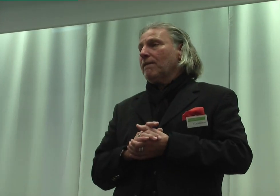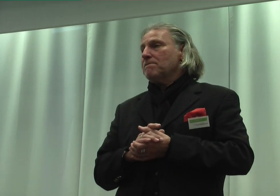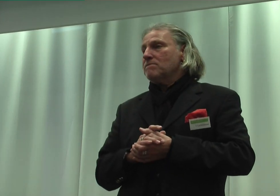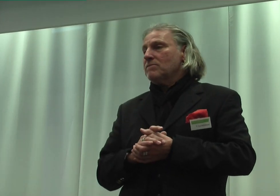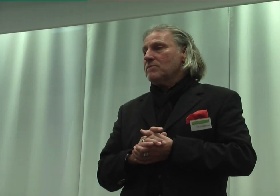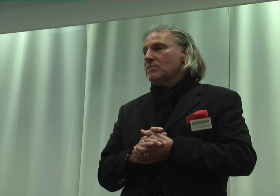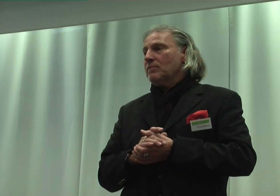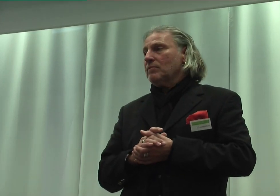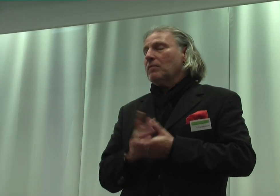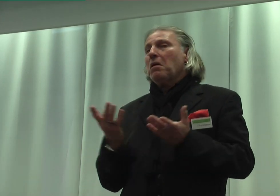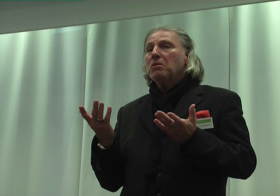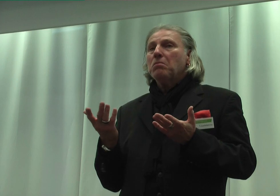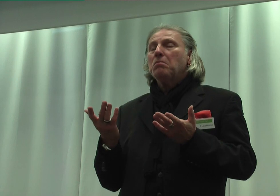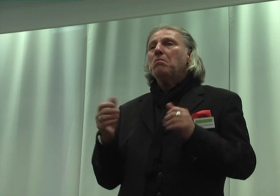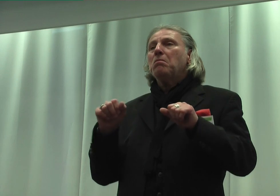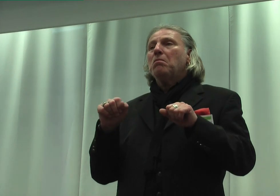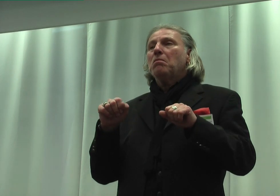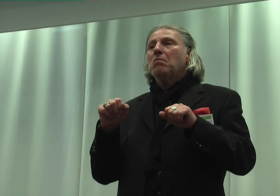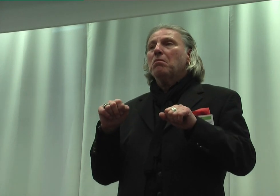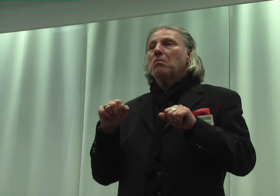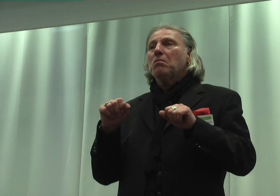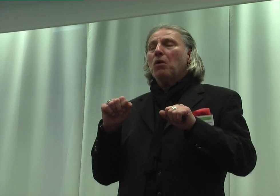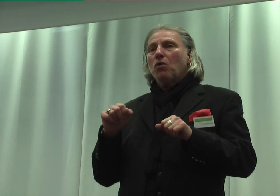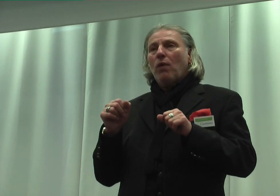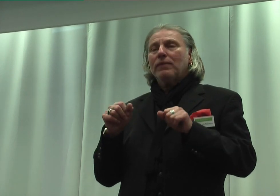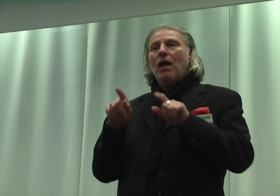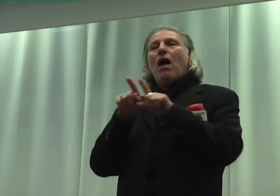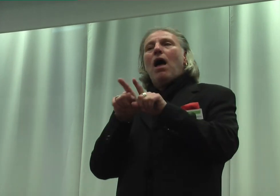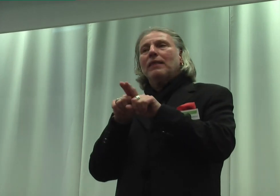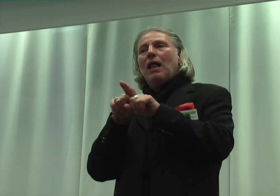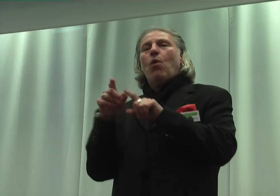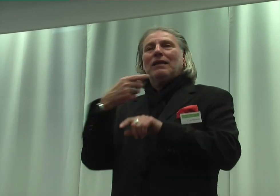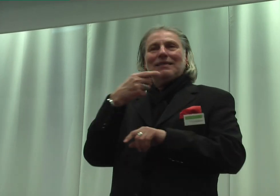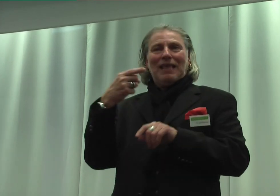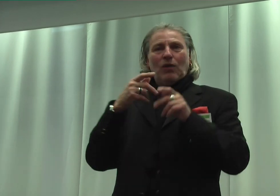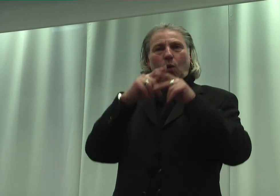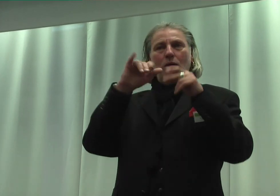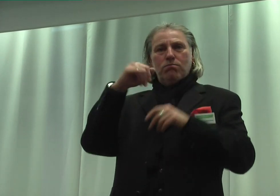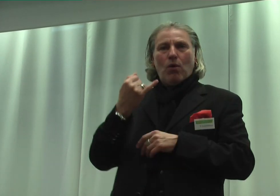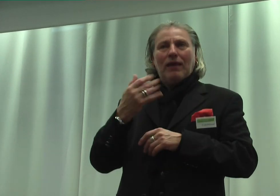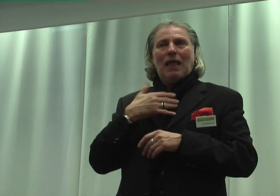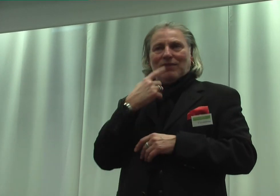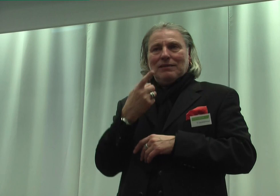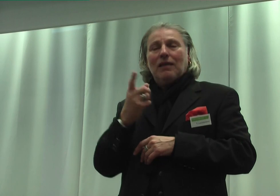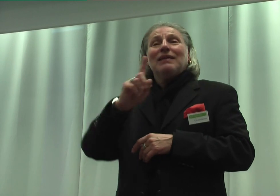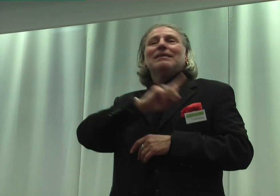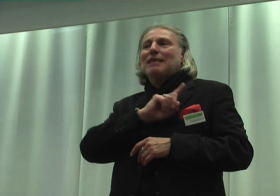Also man könnte analog der KINGO-Projekt, da haben wir ja auch gesagt, Selbsteinschätzung und nicht